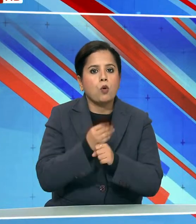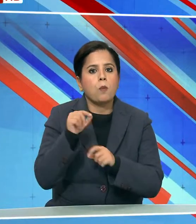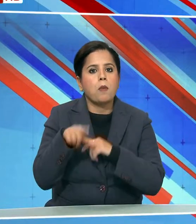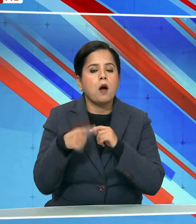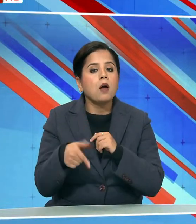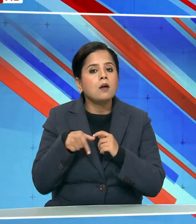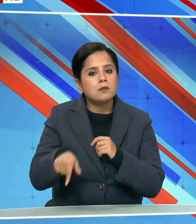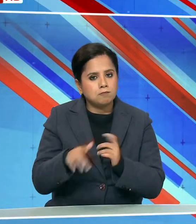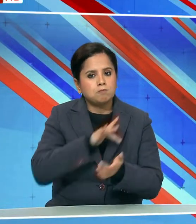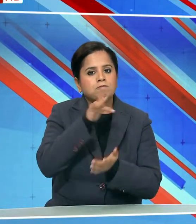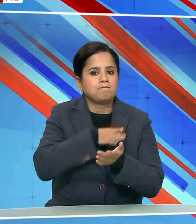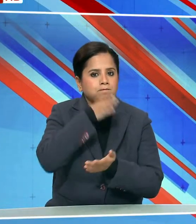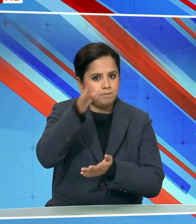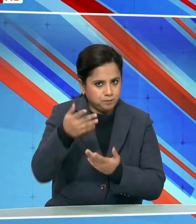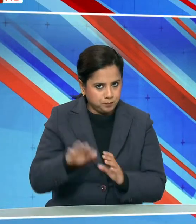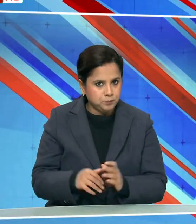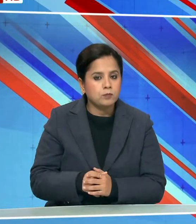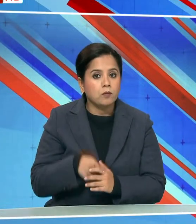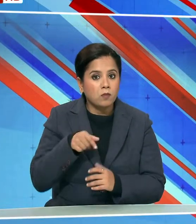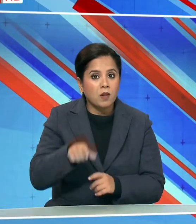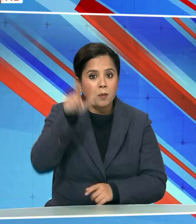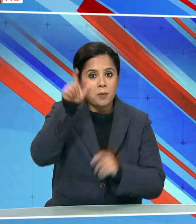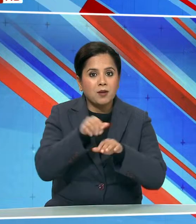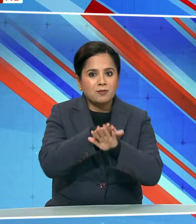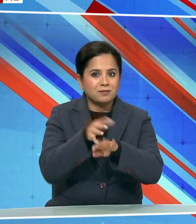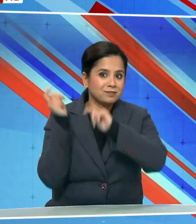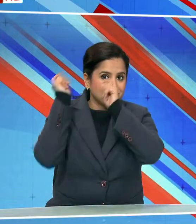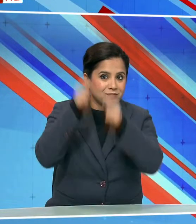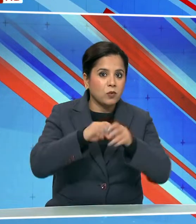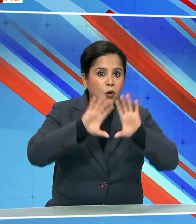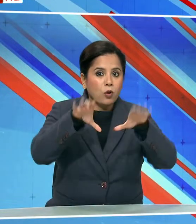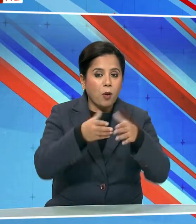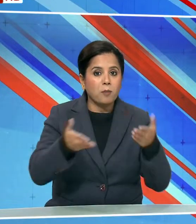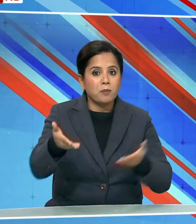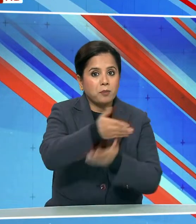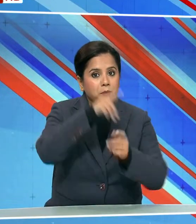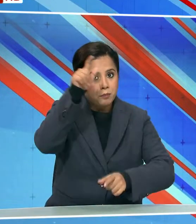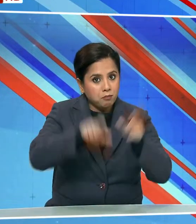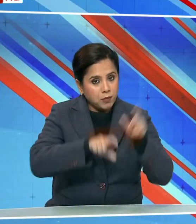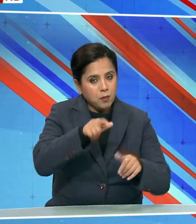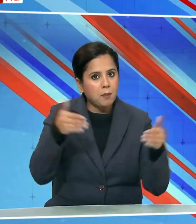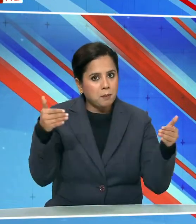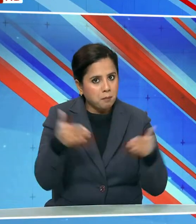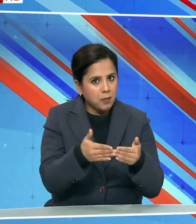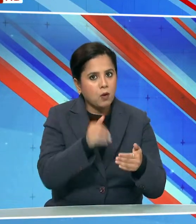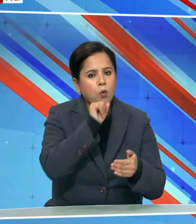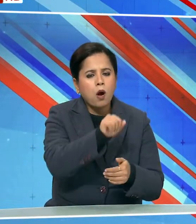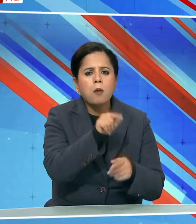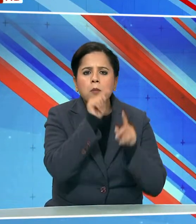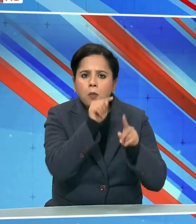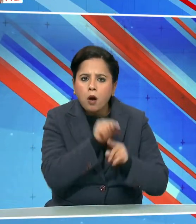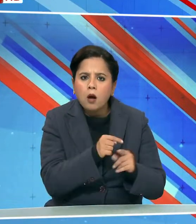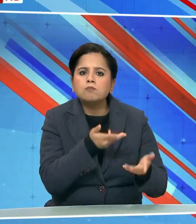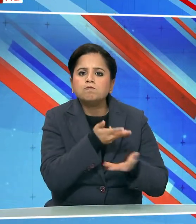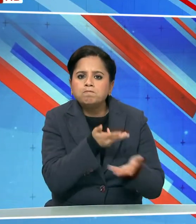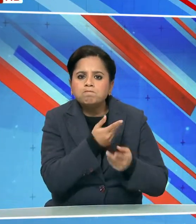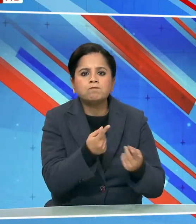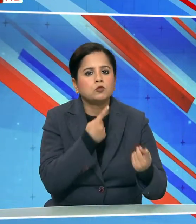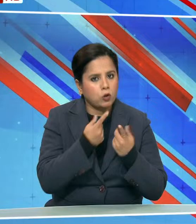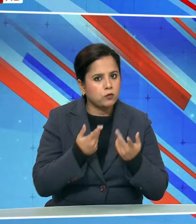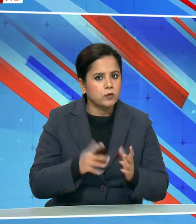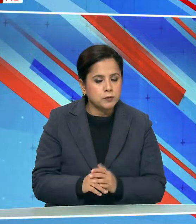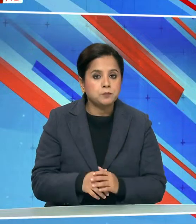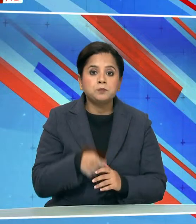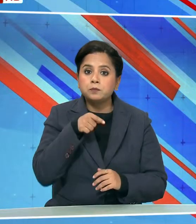बंदरगाह पहुंचे जहां वो मच्छवारा समुदाय के लोगों से मिलक पर उनके मुद्दों के बारे में उन्होंने जनकारे ली